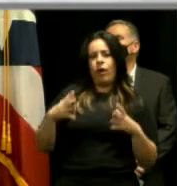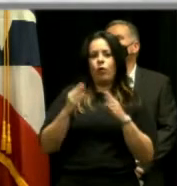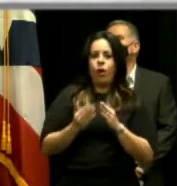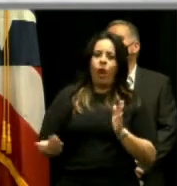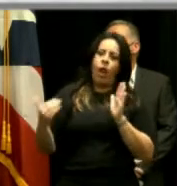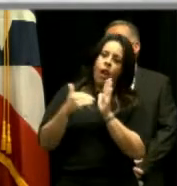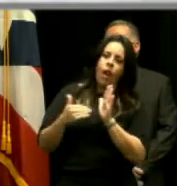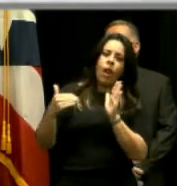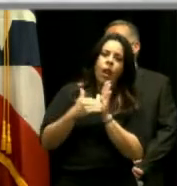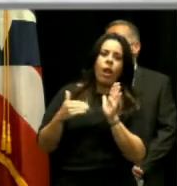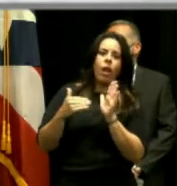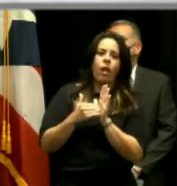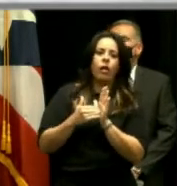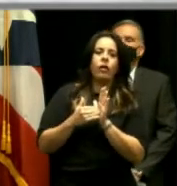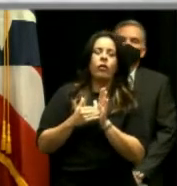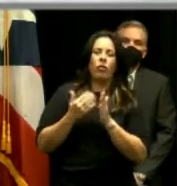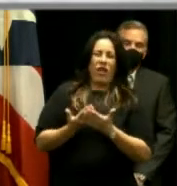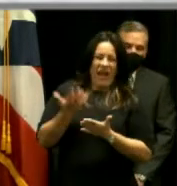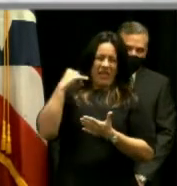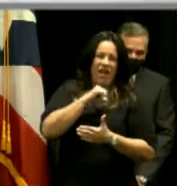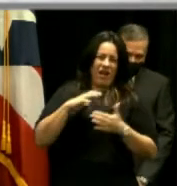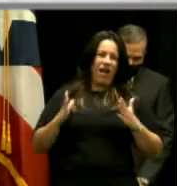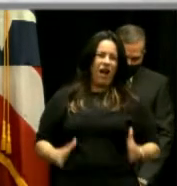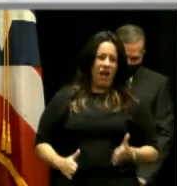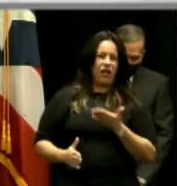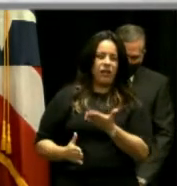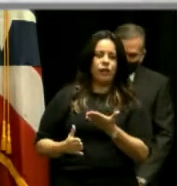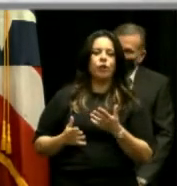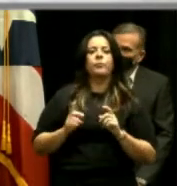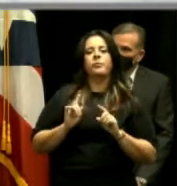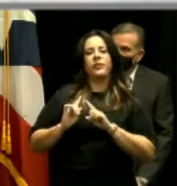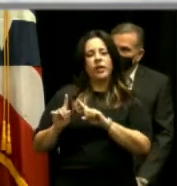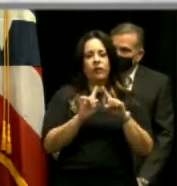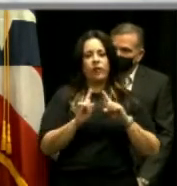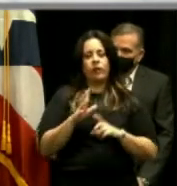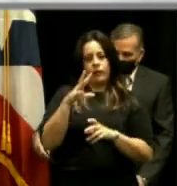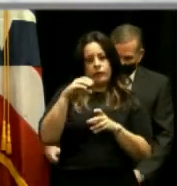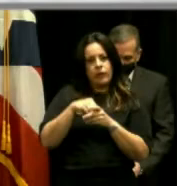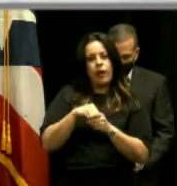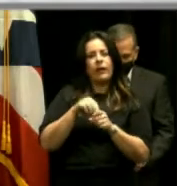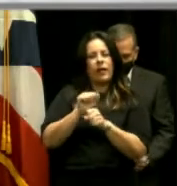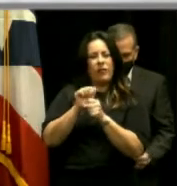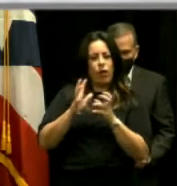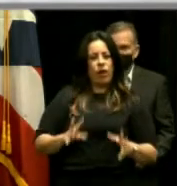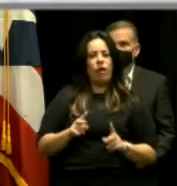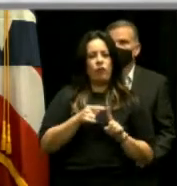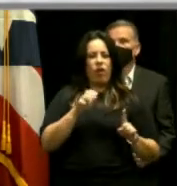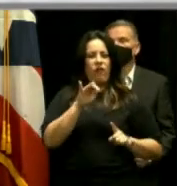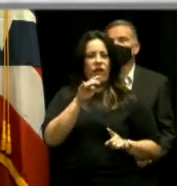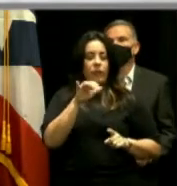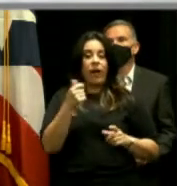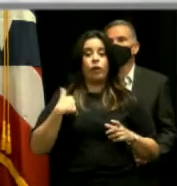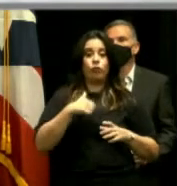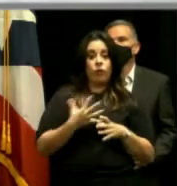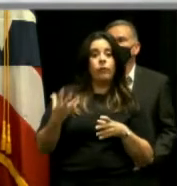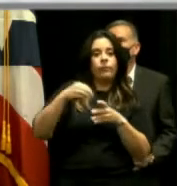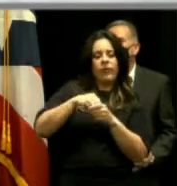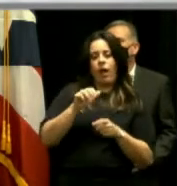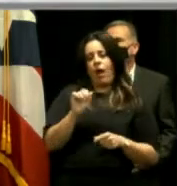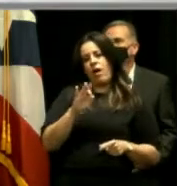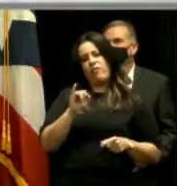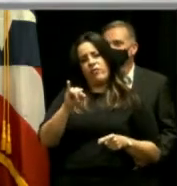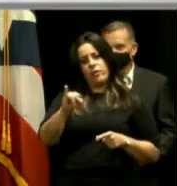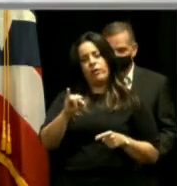ocasiones con el entonces alcalde, con los funcionarios de FEMA y tengo que decir que incluimos en aquel momento a AFI